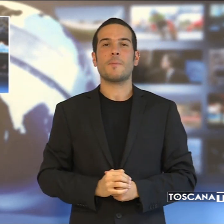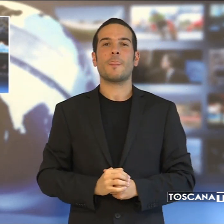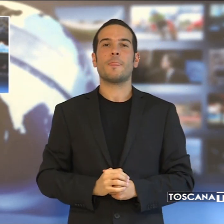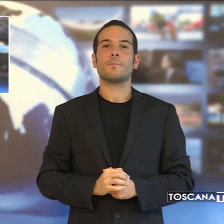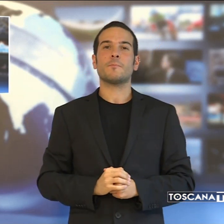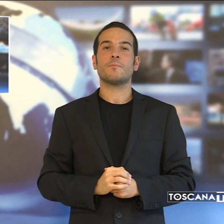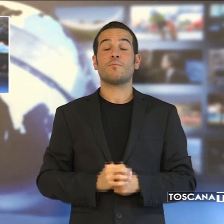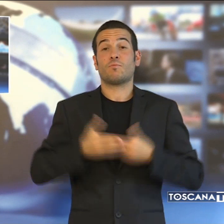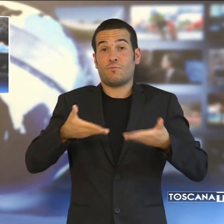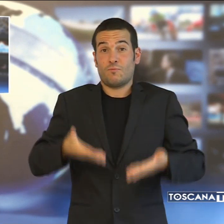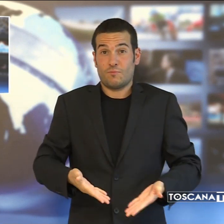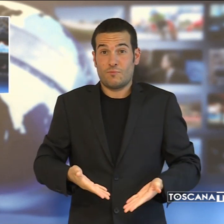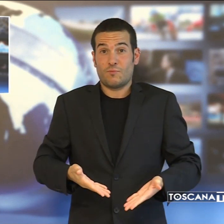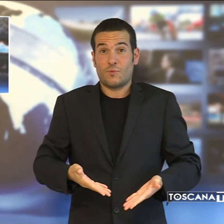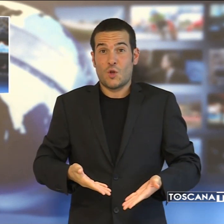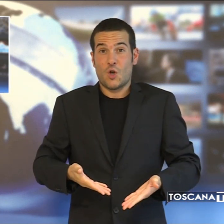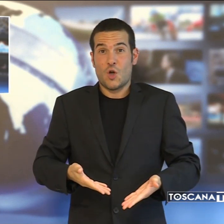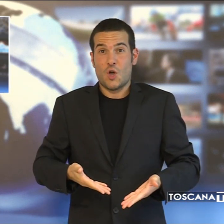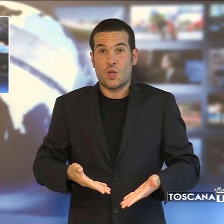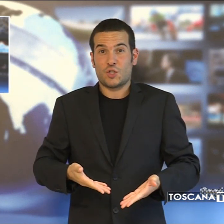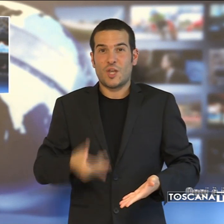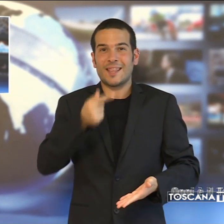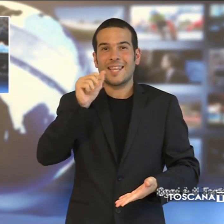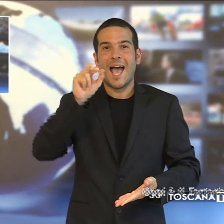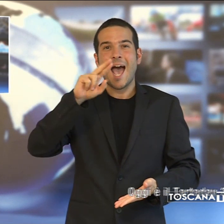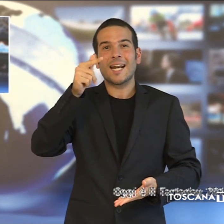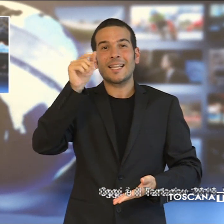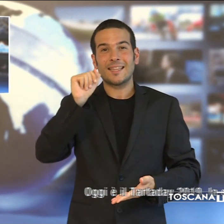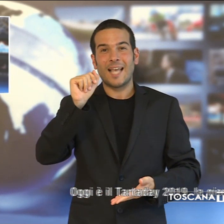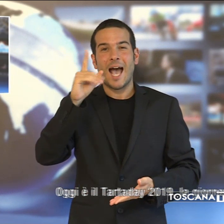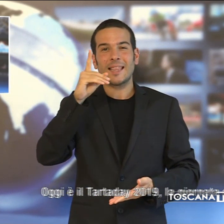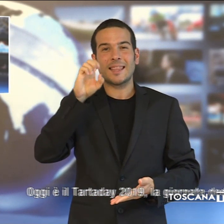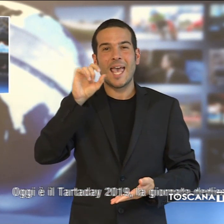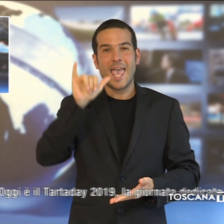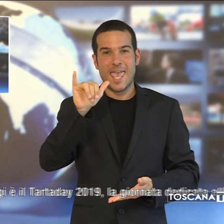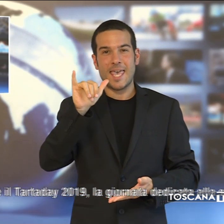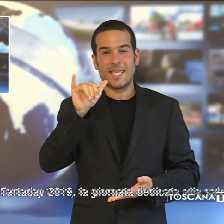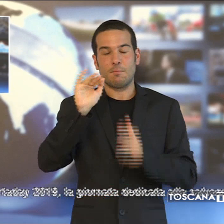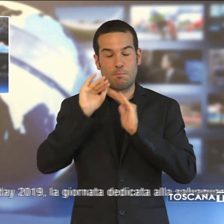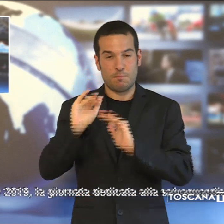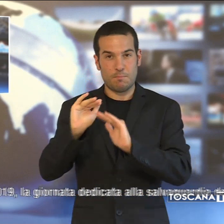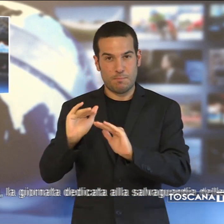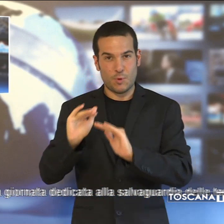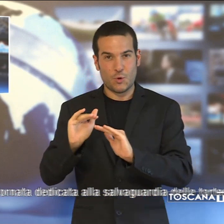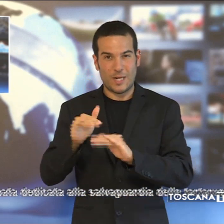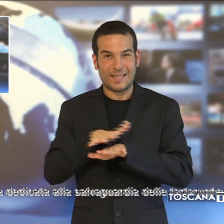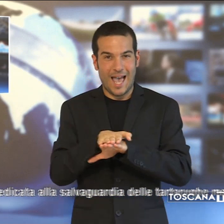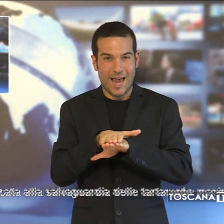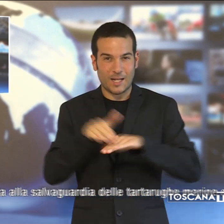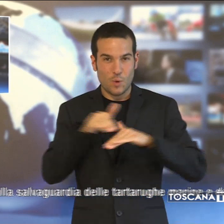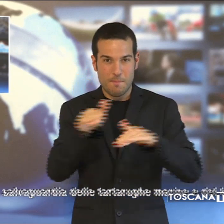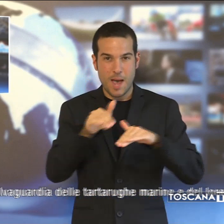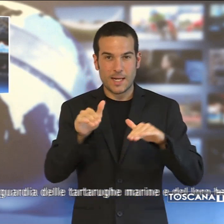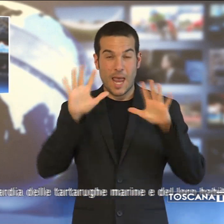Oggi è il Tart Day 2019, la giornata dedicata alla salvaguardia delle tartarughe marine e del loro